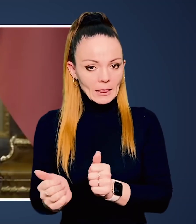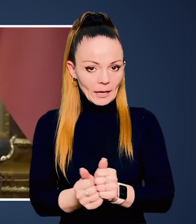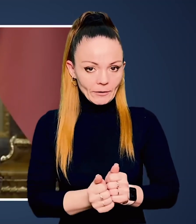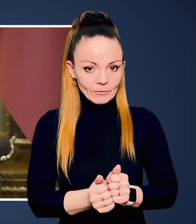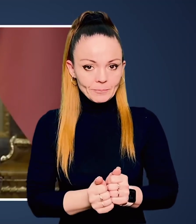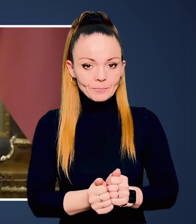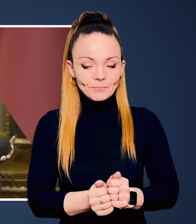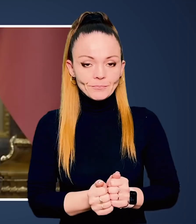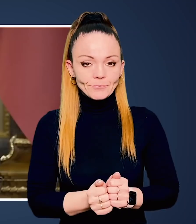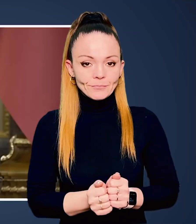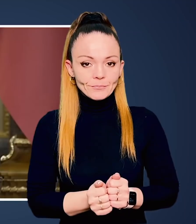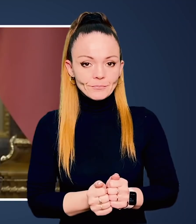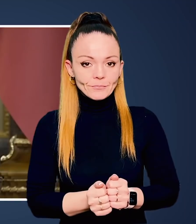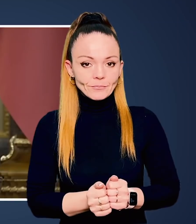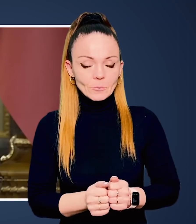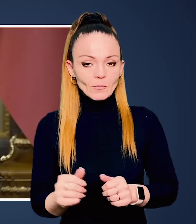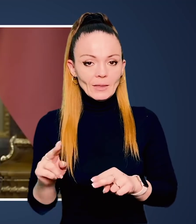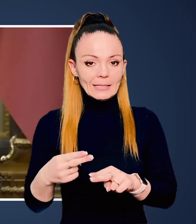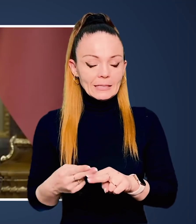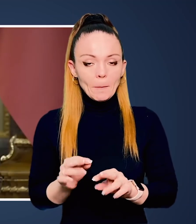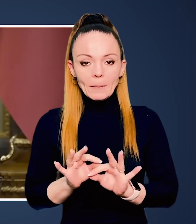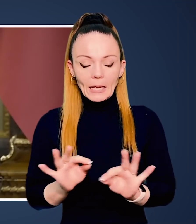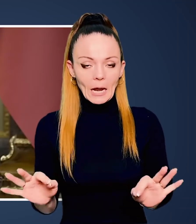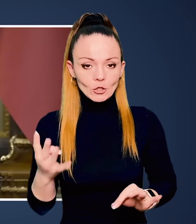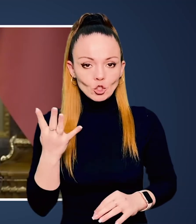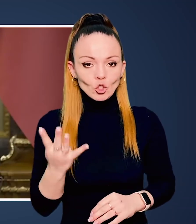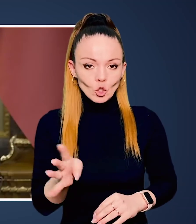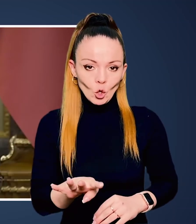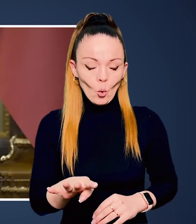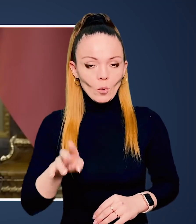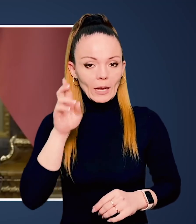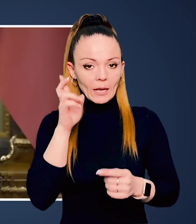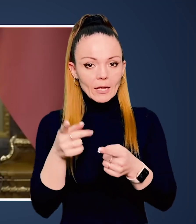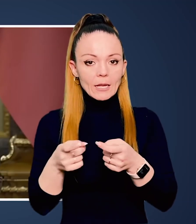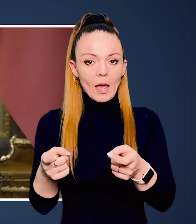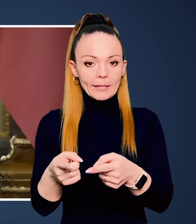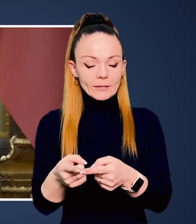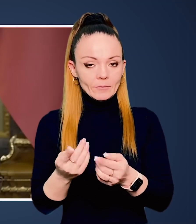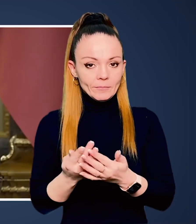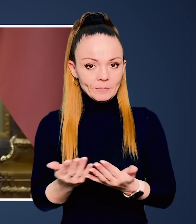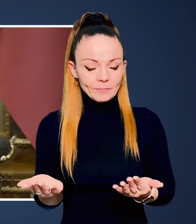партнерів цих прекрасних чотирьох країн.